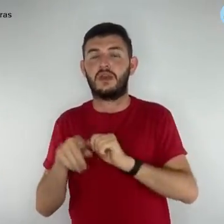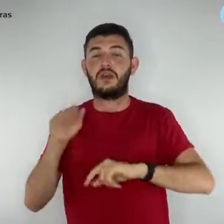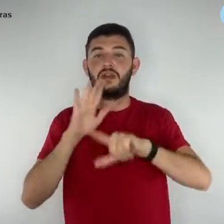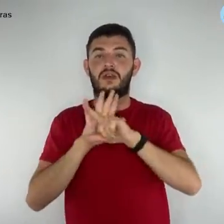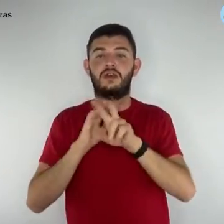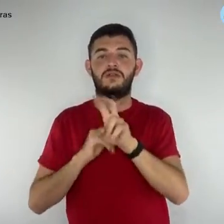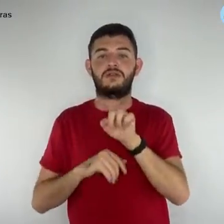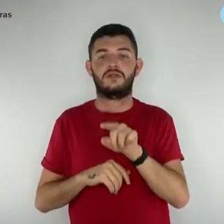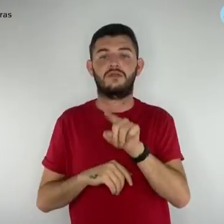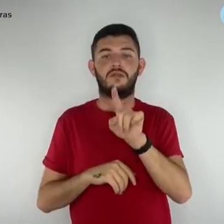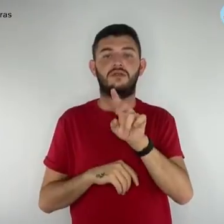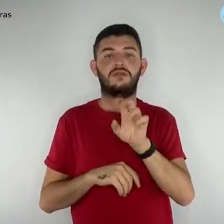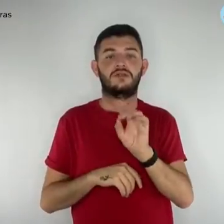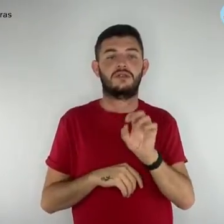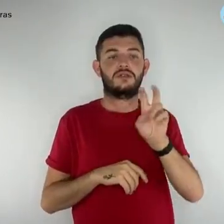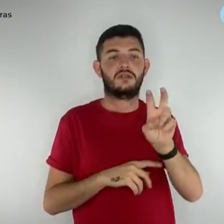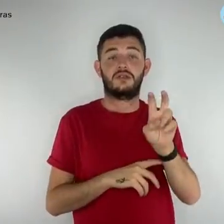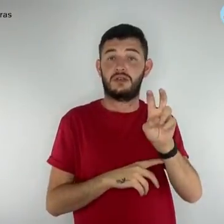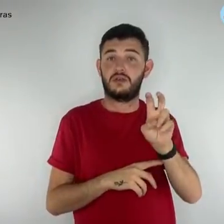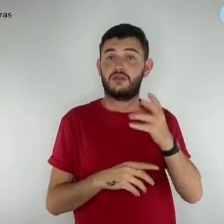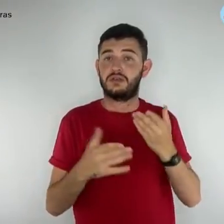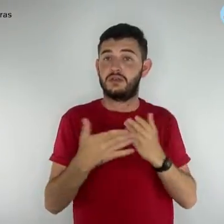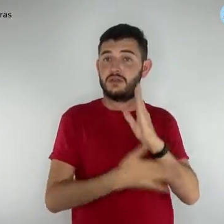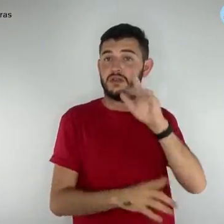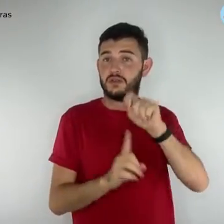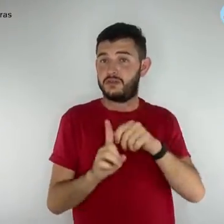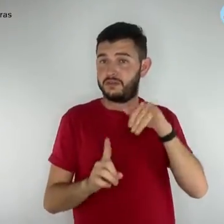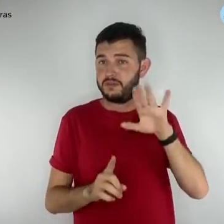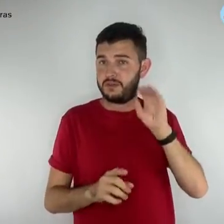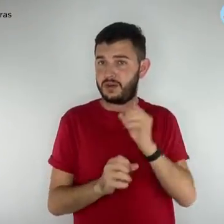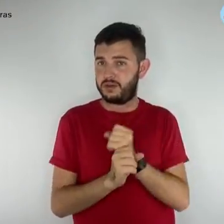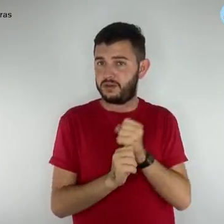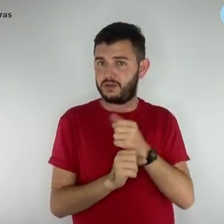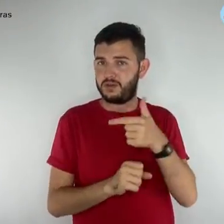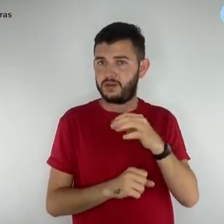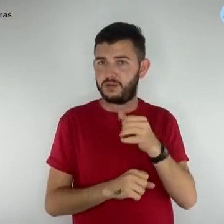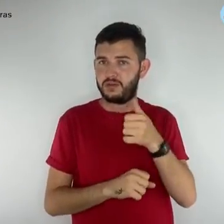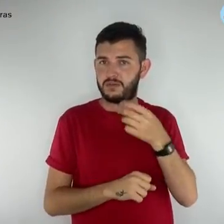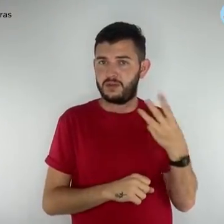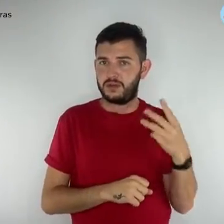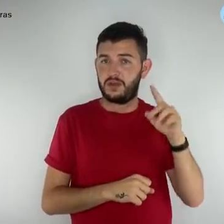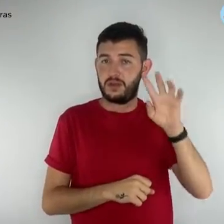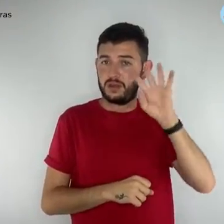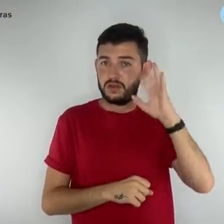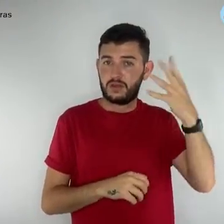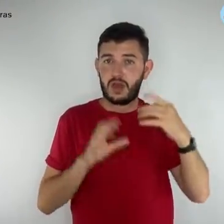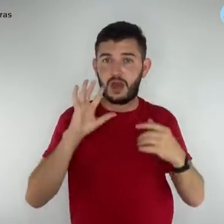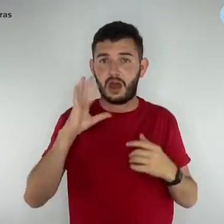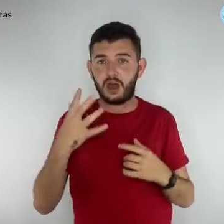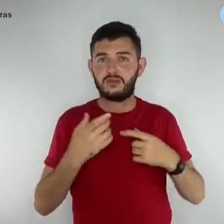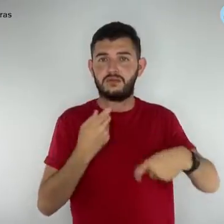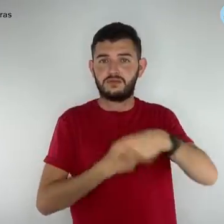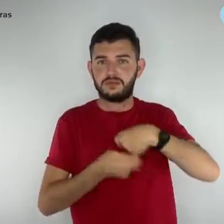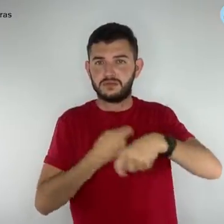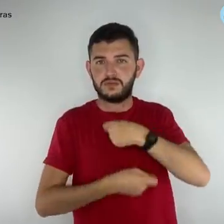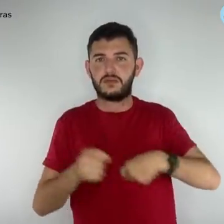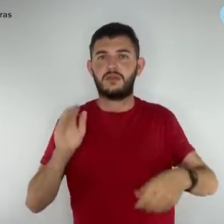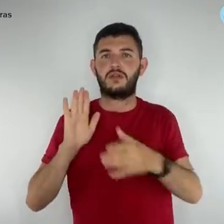2013. Ela foi produto de muitas reuniões de negociação, a partir da proposta que